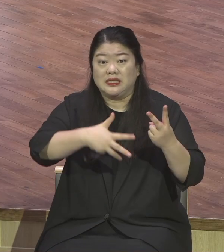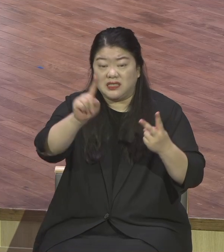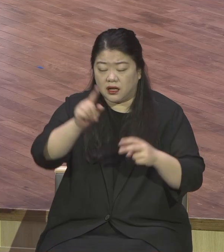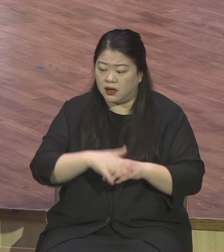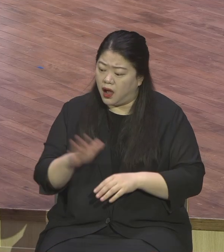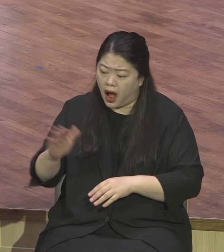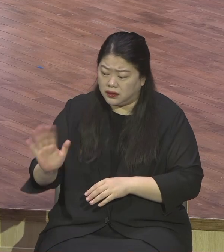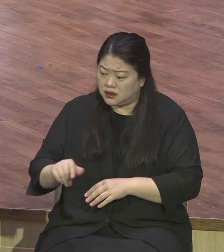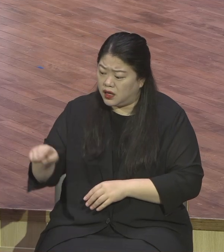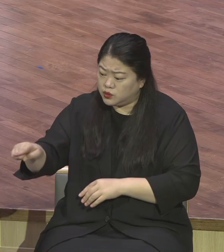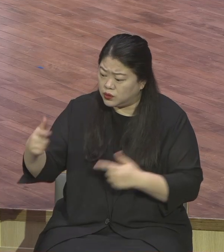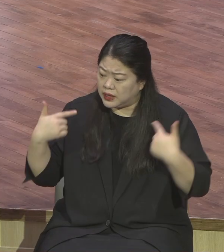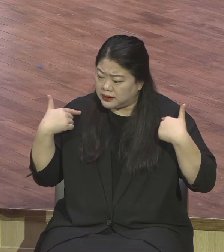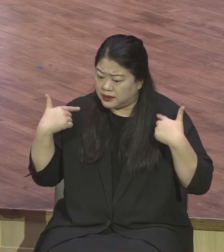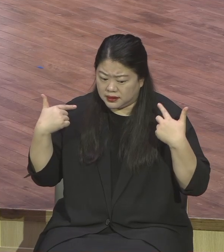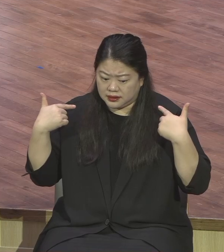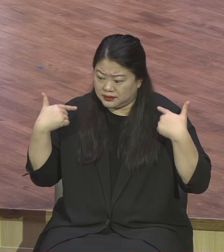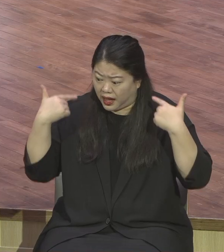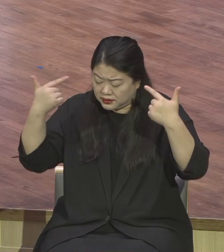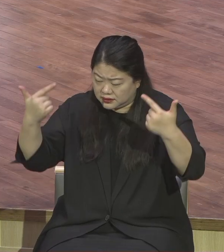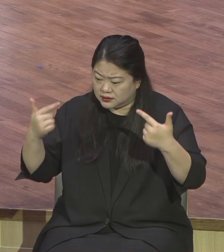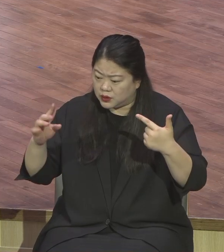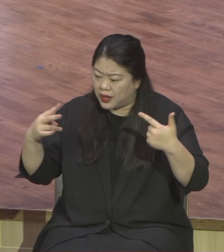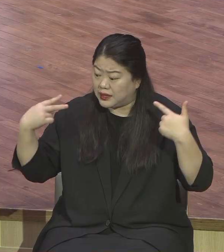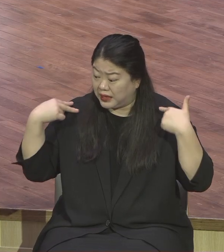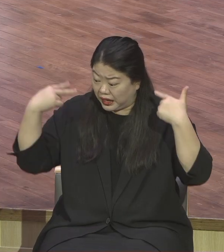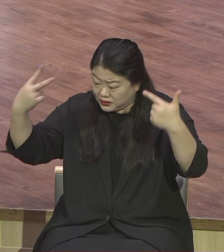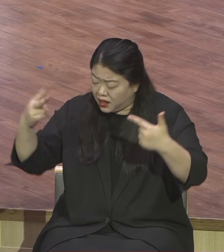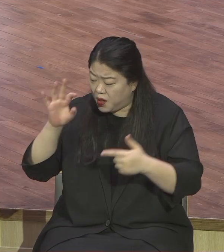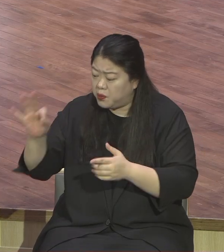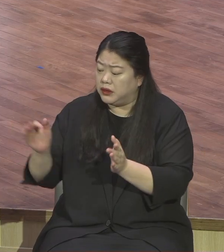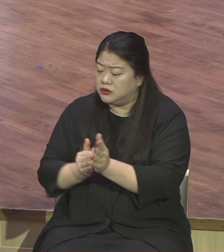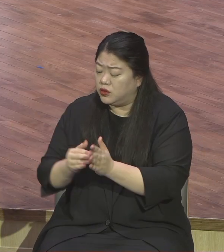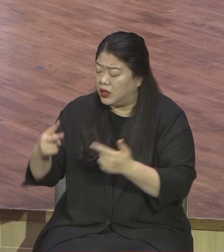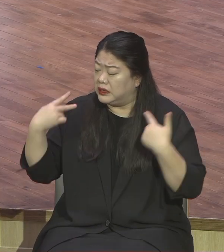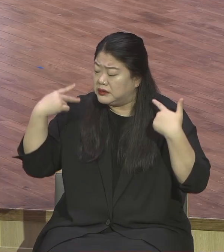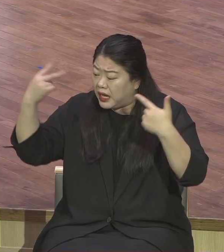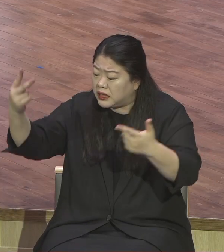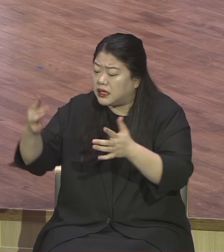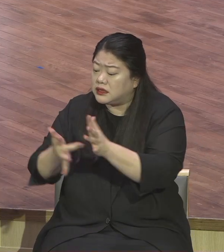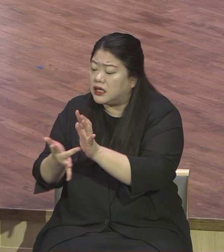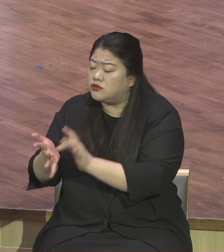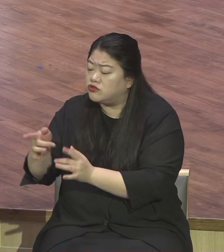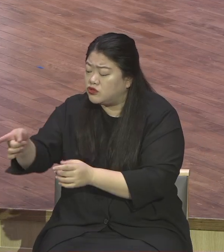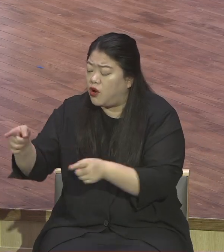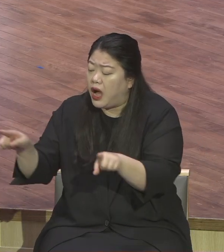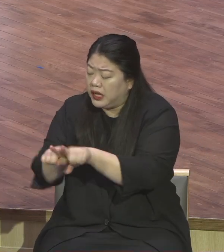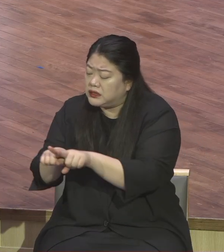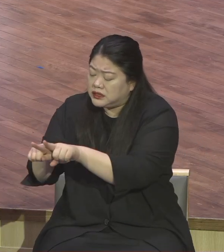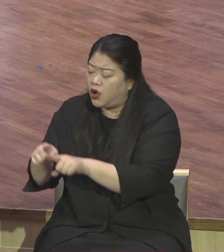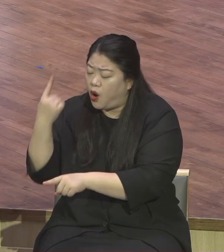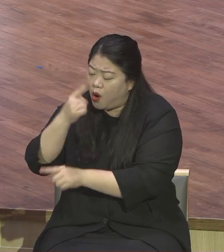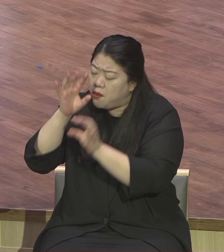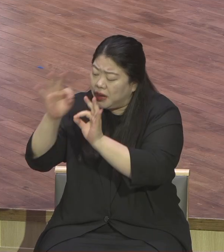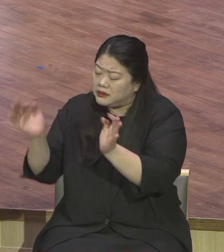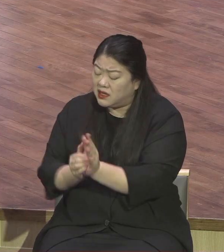베드로는 좀 강도를 높여가지고 예수를 전혀 알지 못한다고 맹세까지